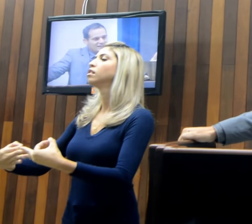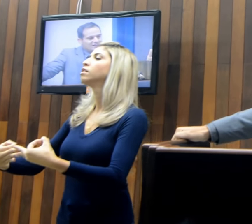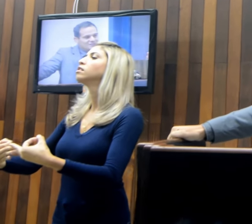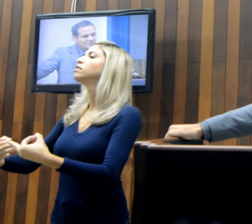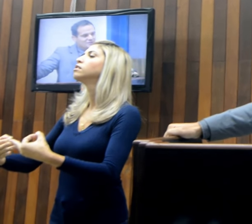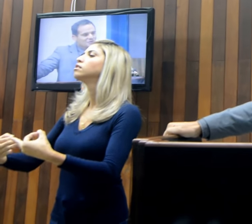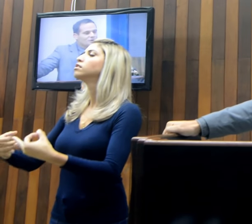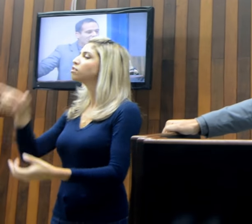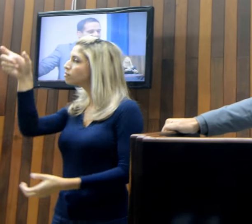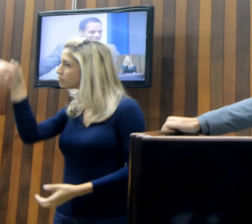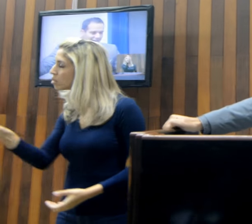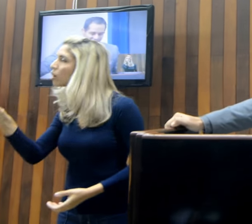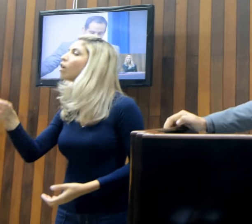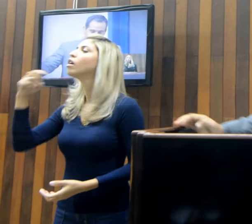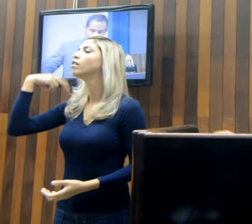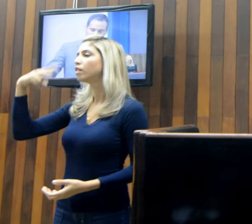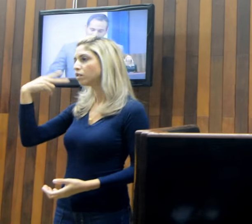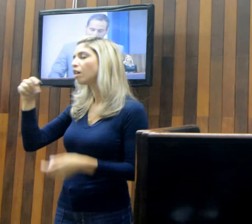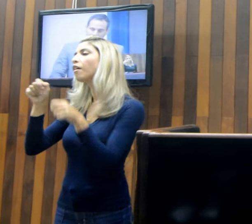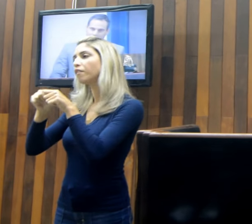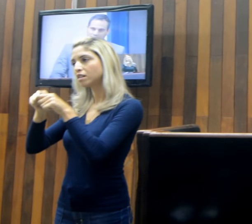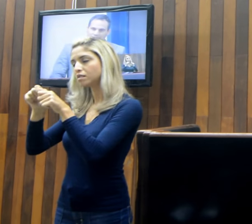senhor fará isso com excelência.